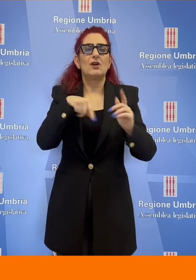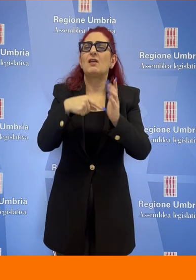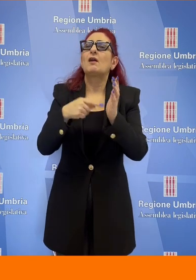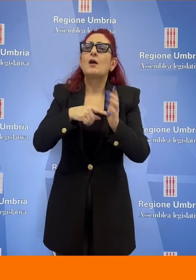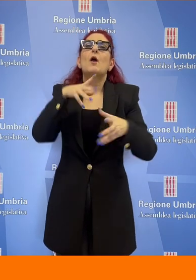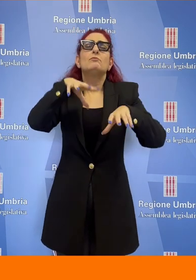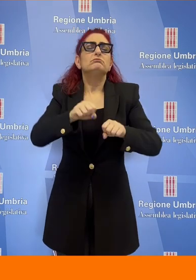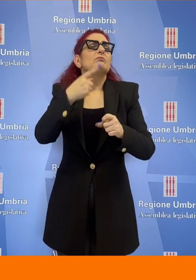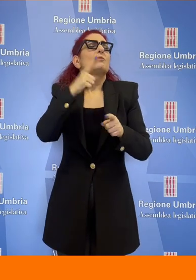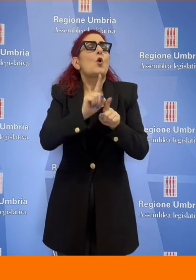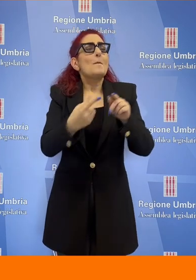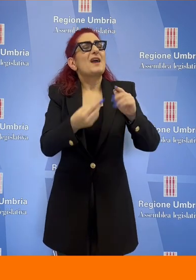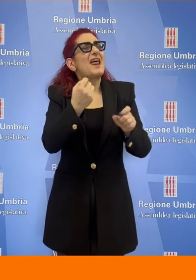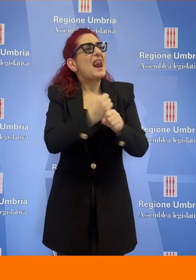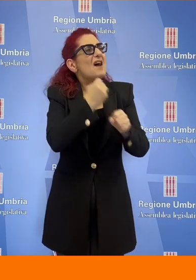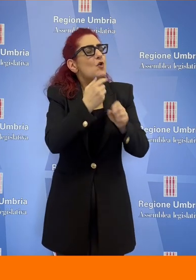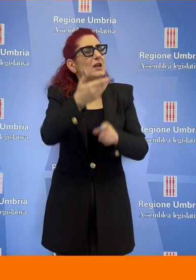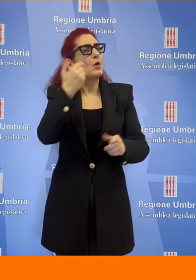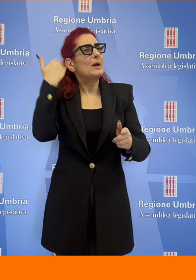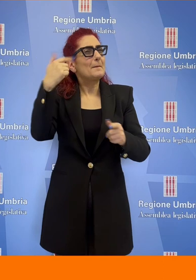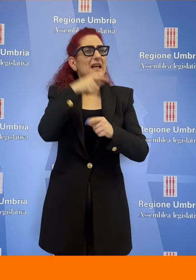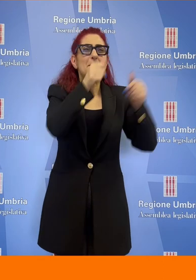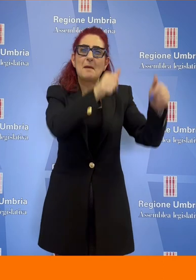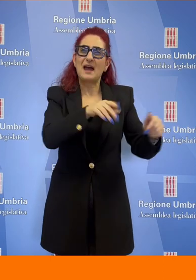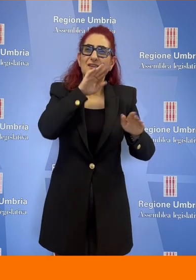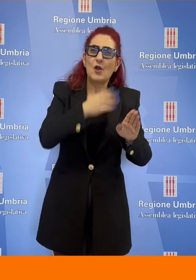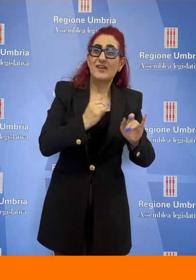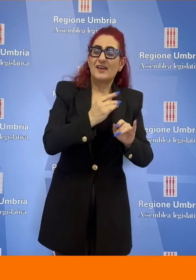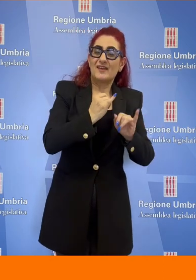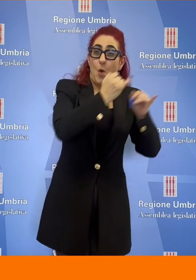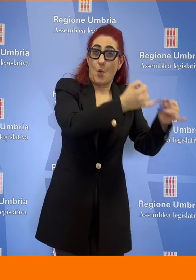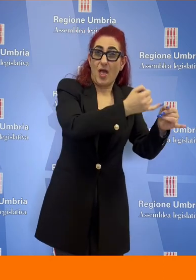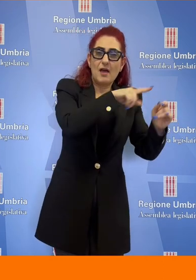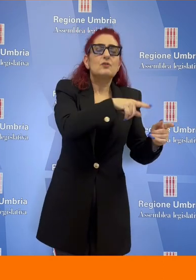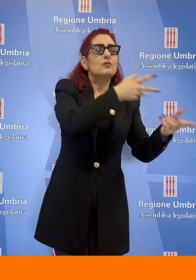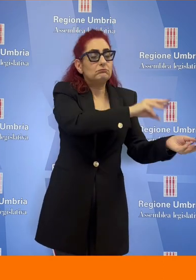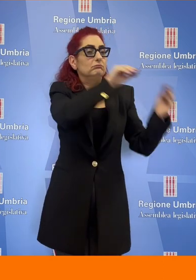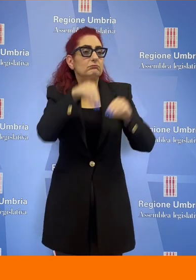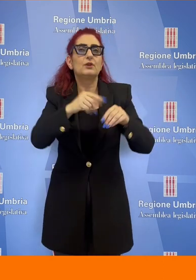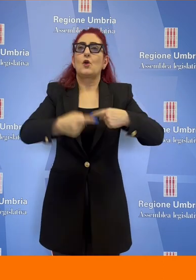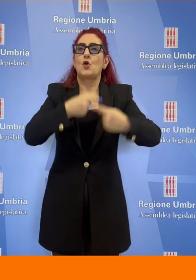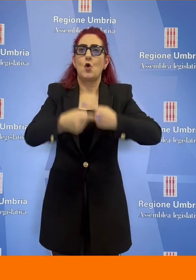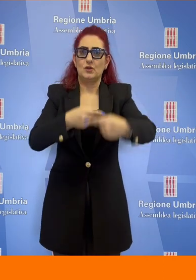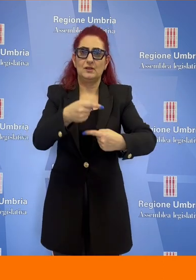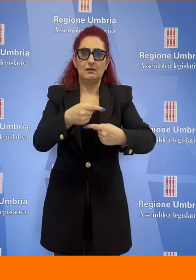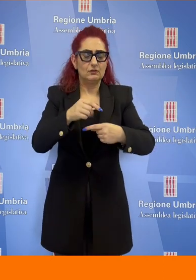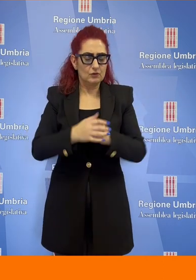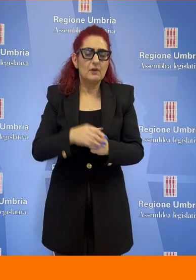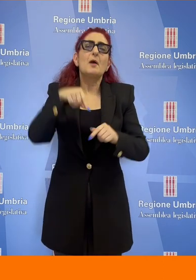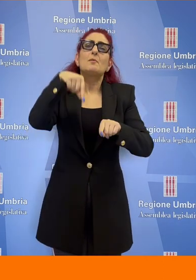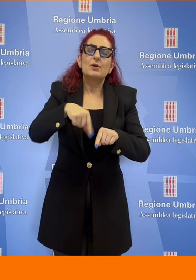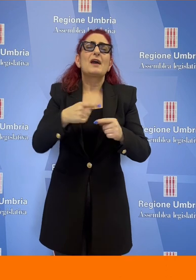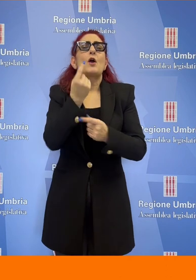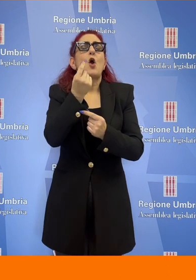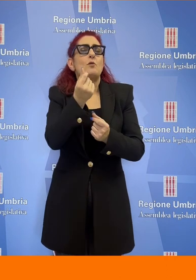occupazionale mediante l'assorbimento dei lavoratori direttamente impiegati dall'appaltatore uscente nella prestazione del servizio oggetto di appalto,